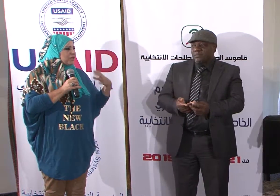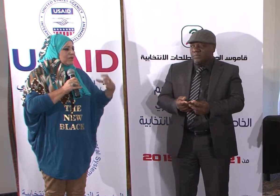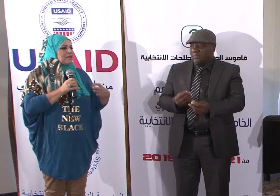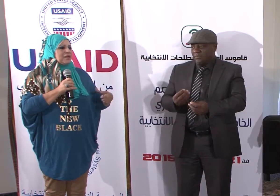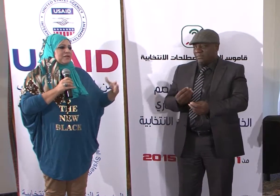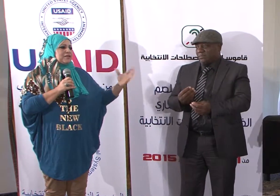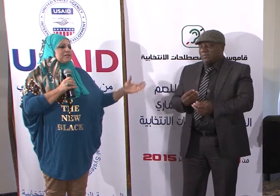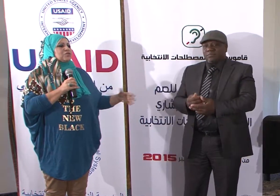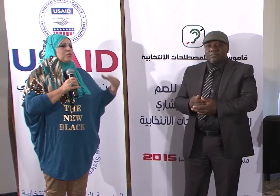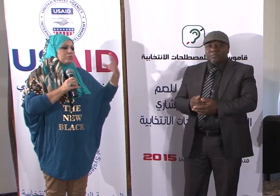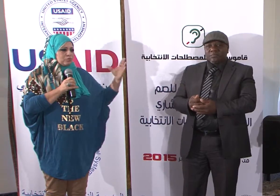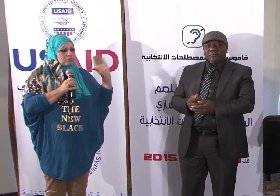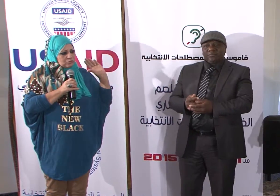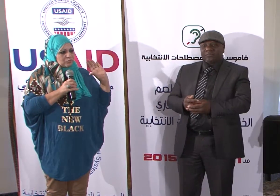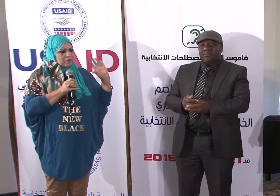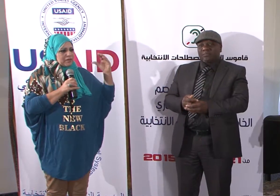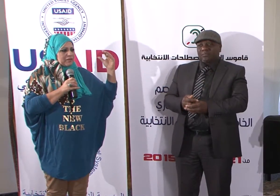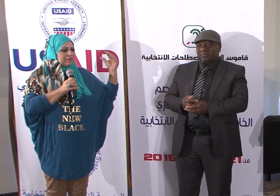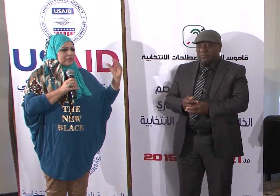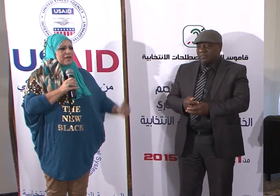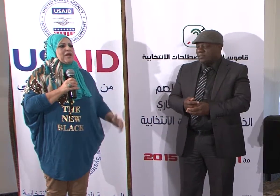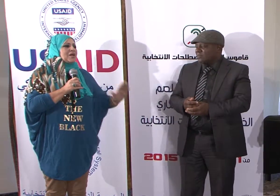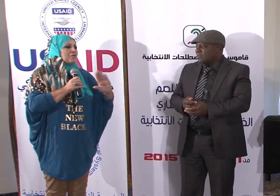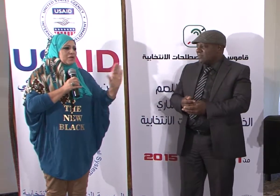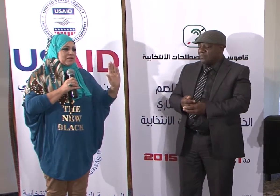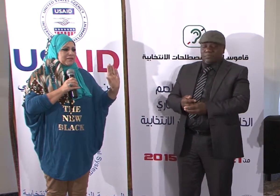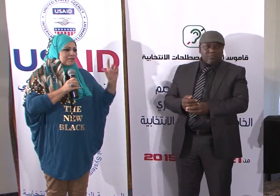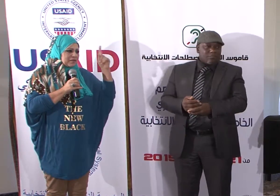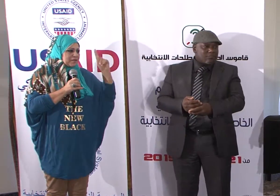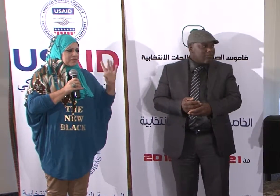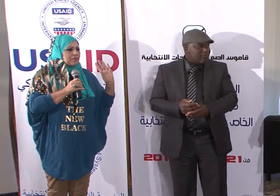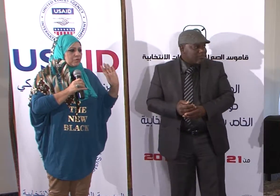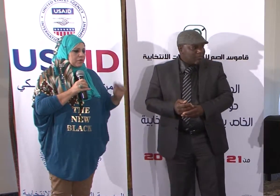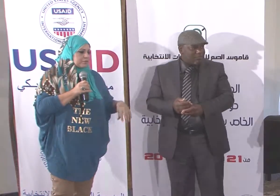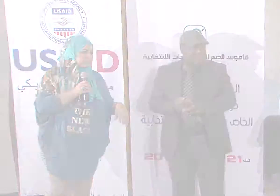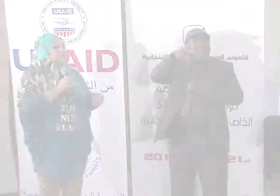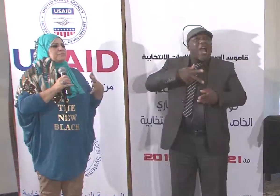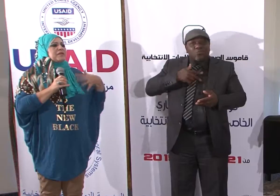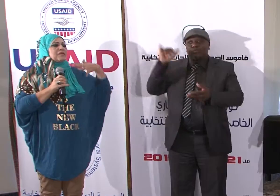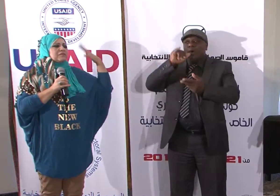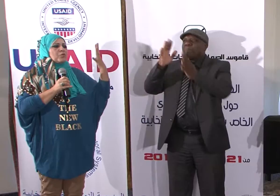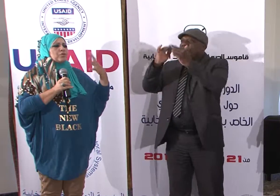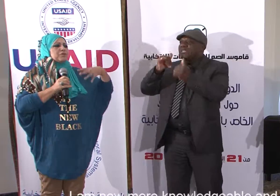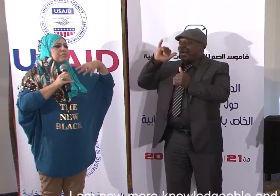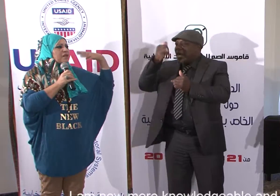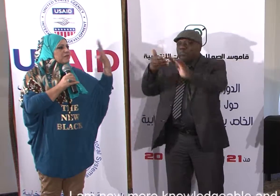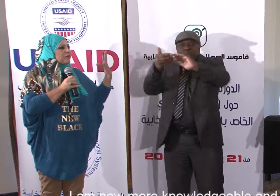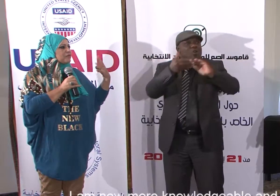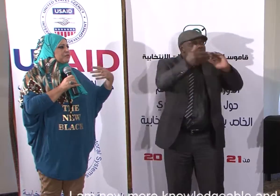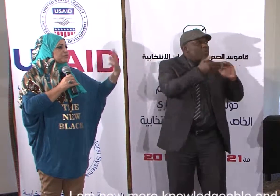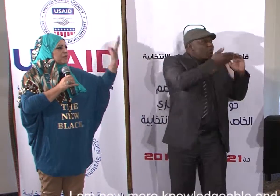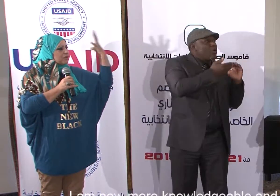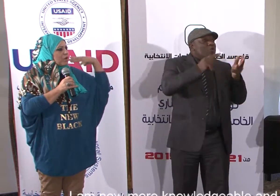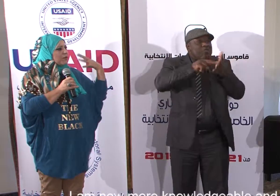بالداخل ولا يعني السم كأعاقة وخلاص نتمنى نتطور نتمنى